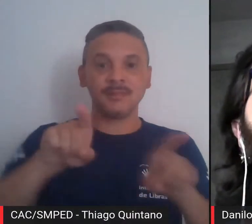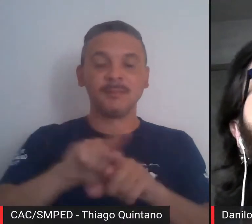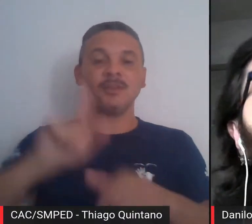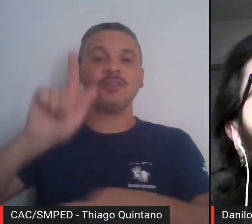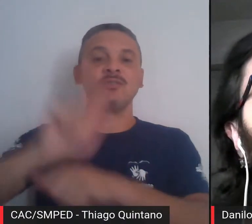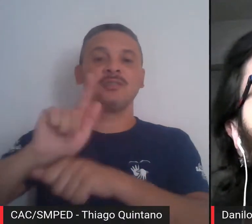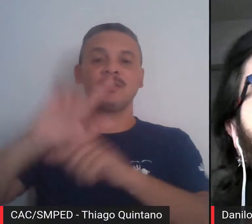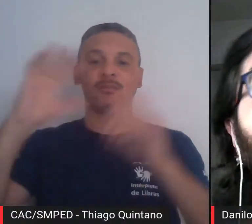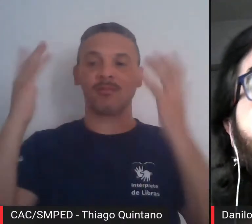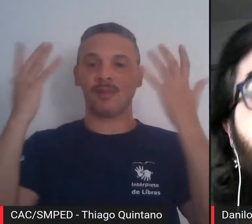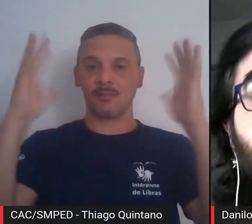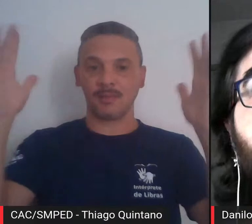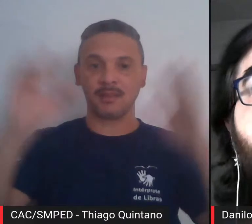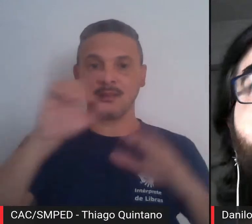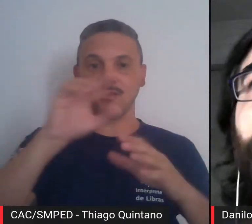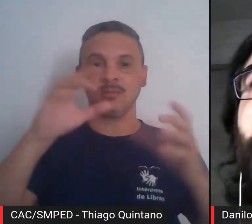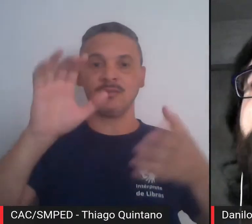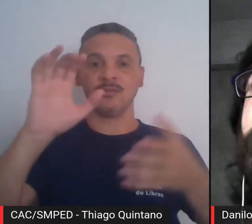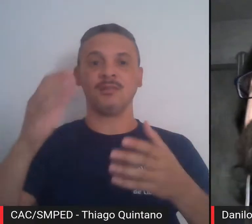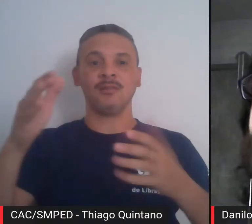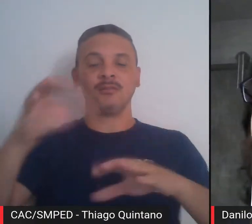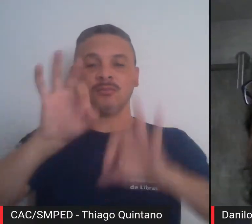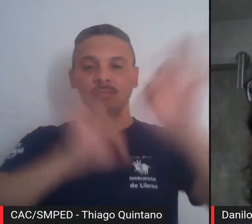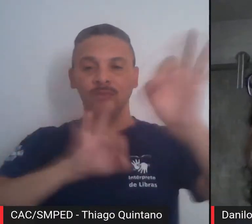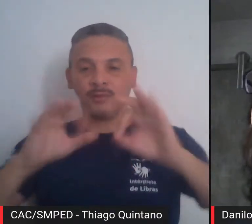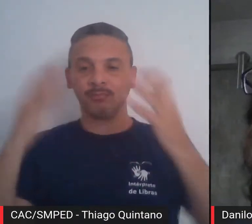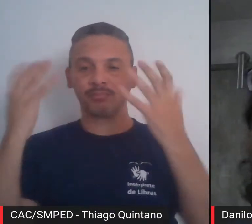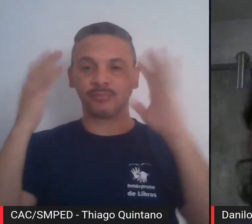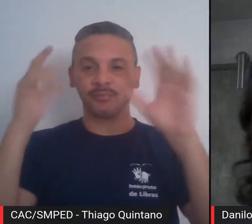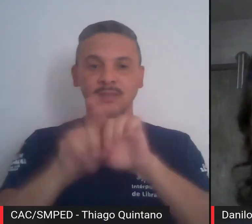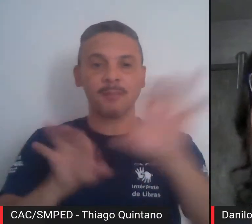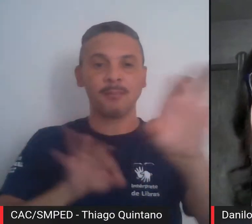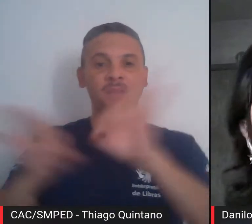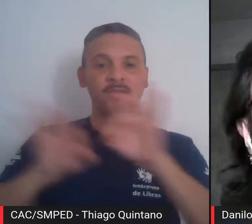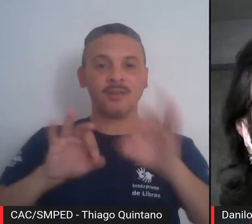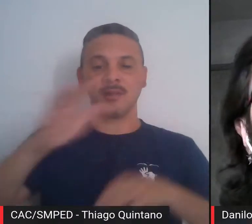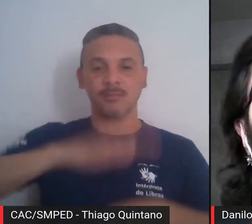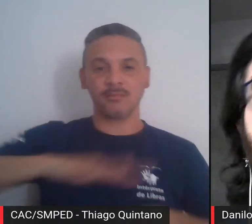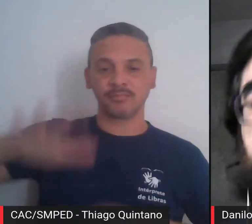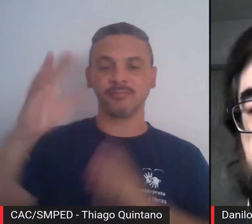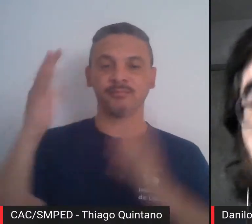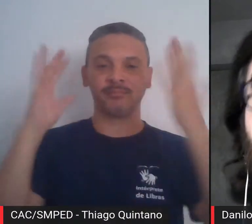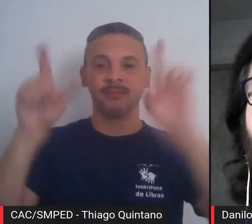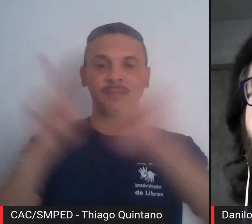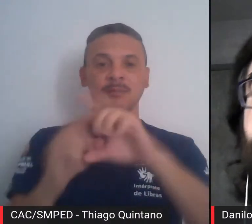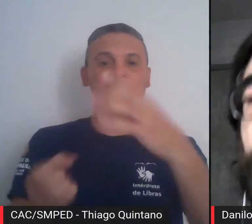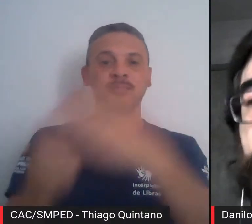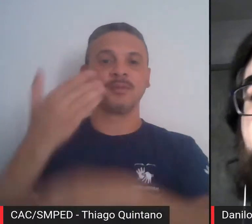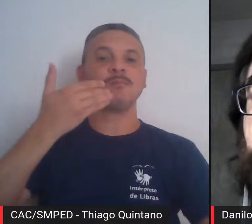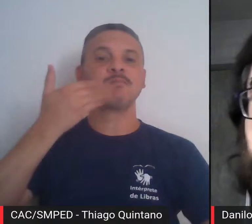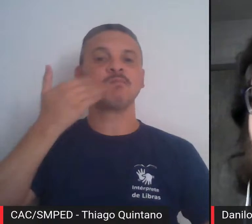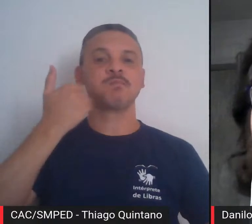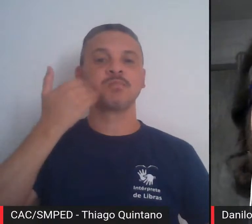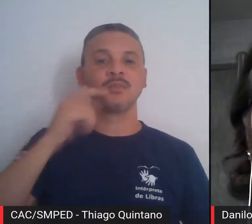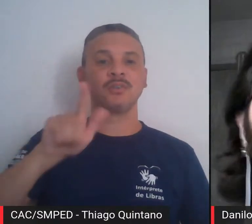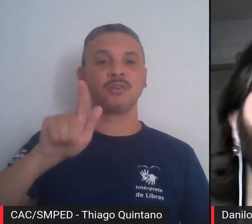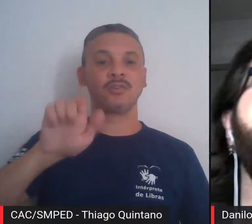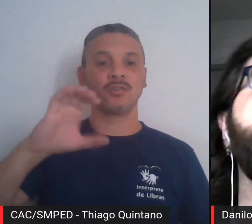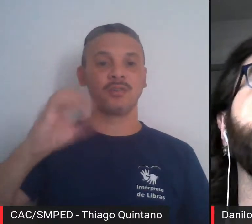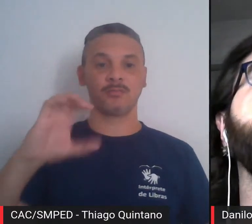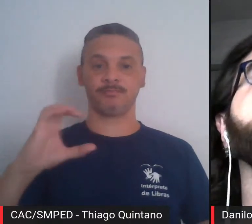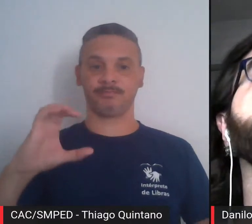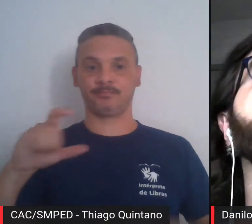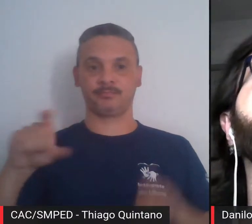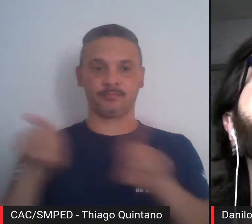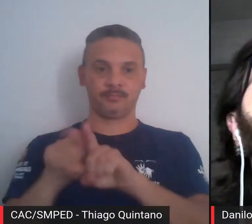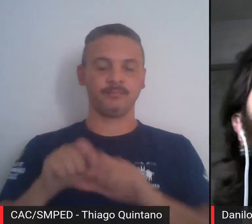ambiental, zoneamento ecológico-econômico, planejamento ambiental e produção de conhecimento geosscientífico.